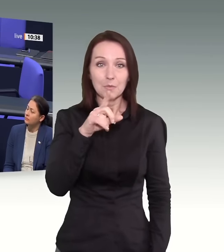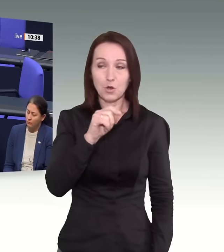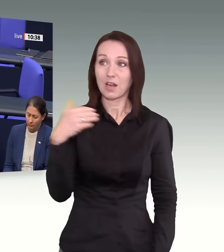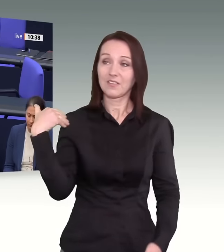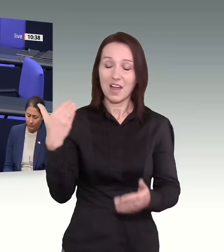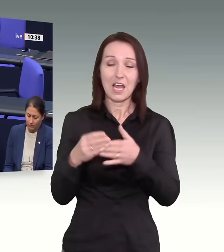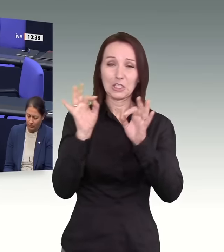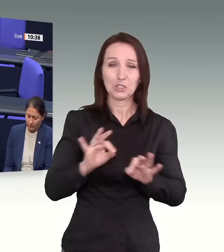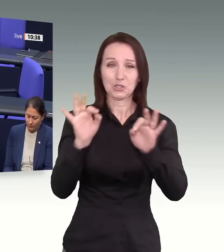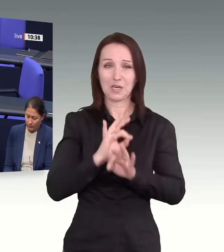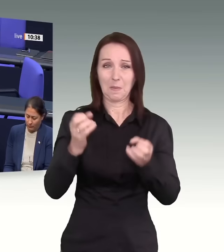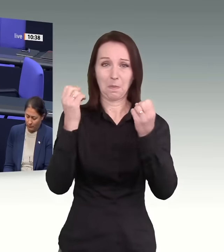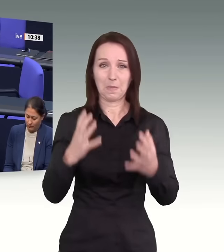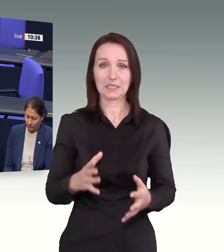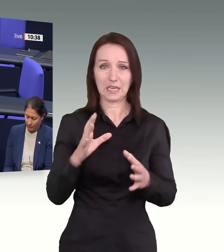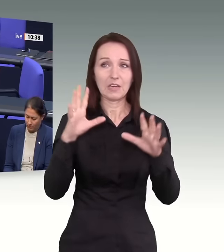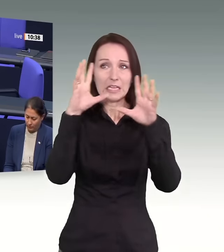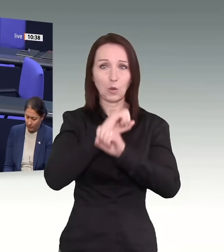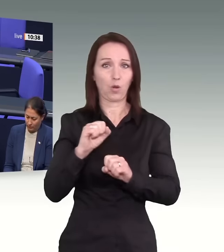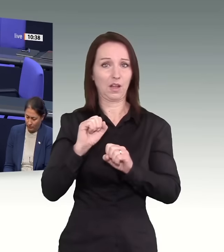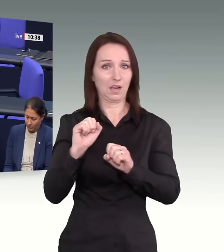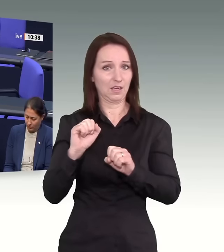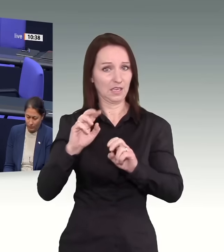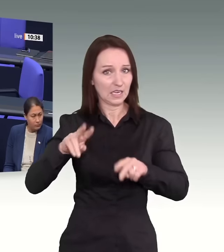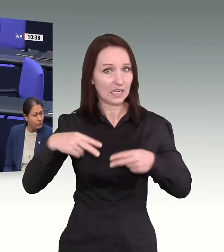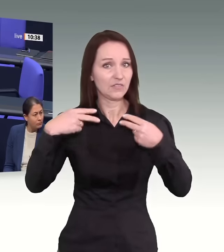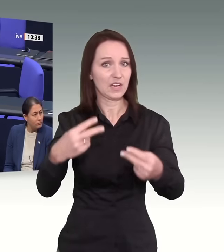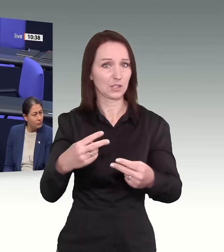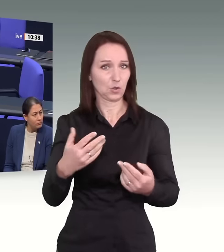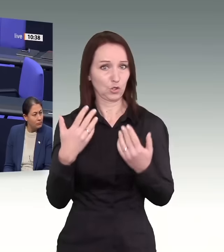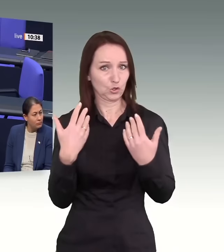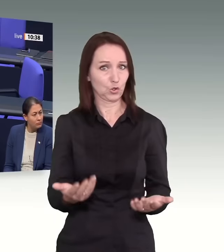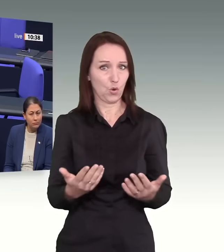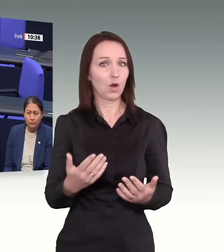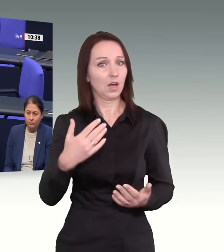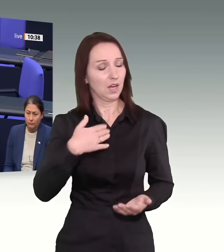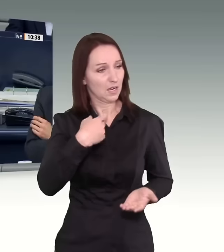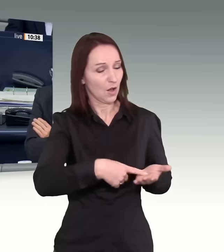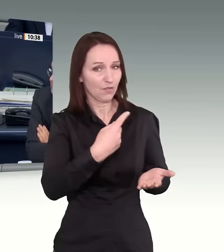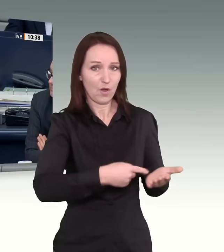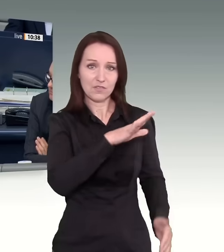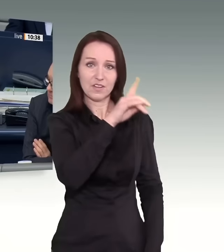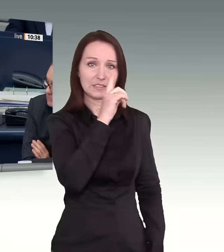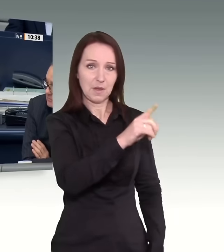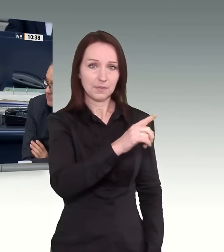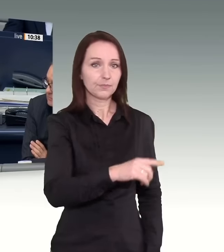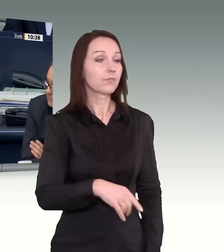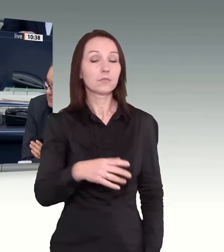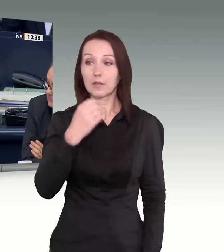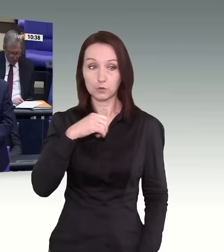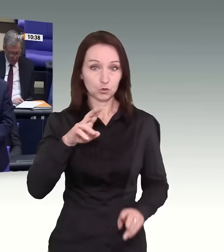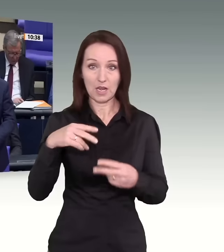wiederzubeleben. Sie sind gefordert. Und ich frage Sie, wie stehen Sie dazu? Herr Kleinwächter, möchten Sie antworten? Werte Herr Psirsky,